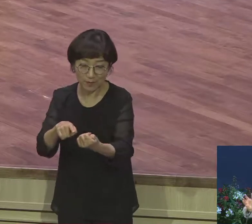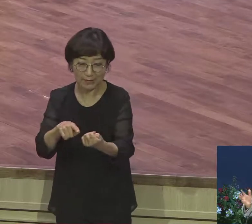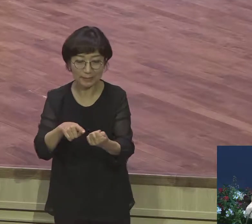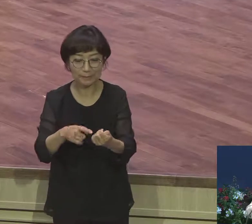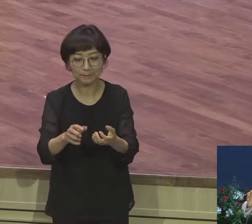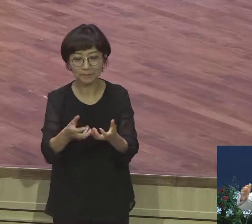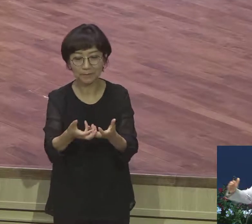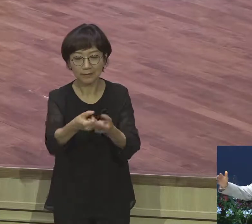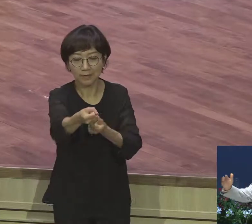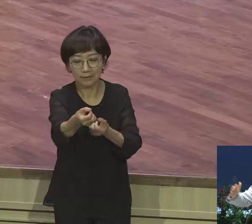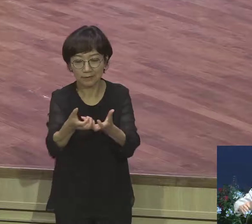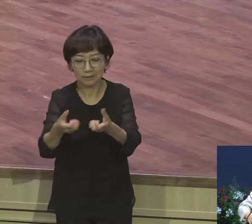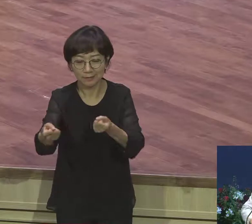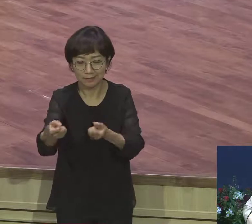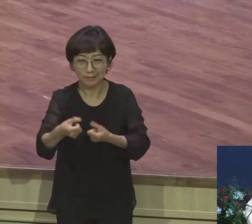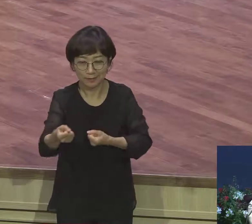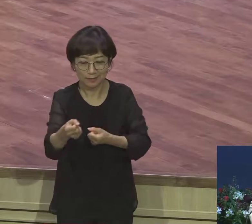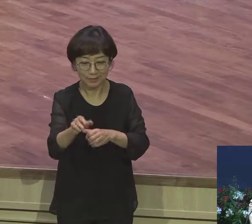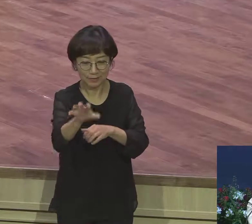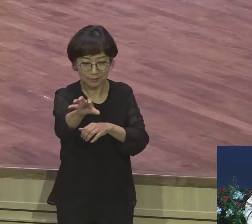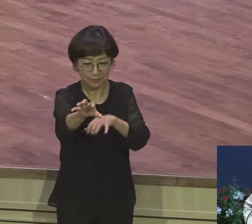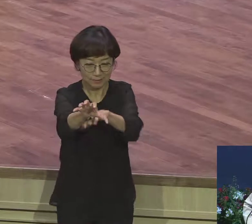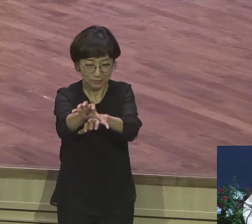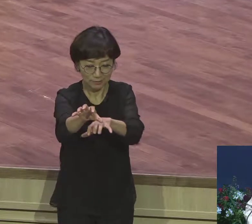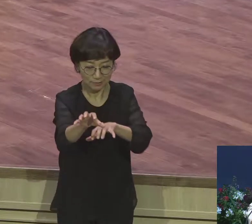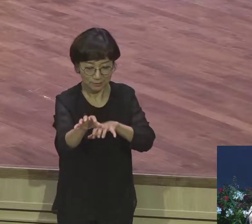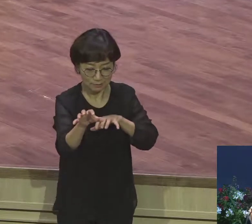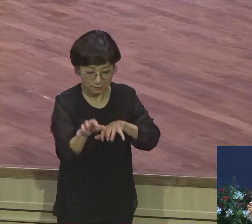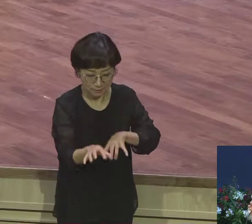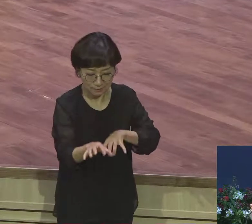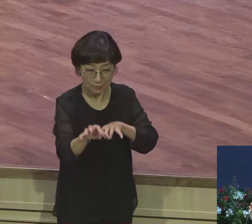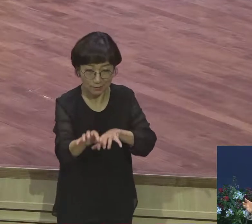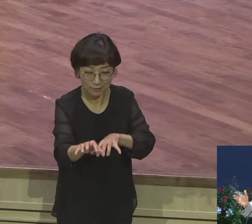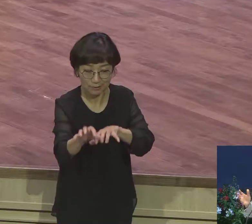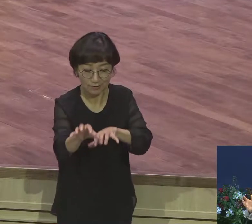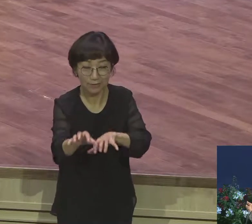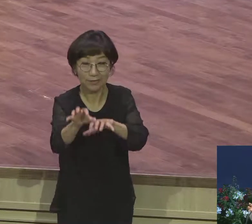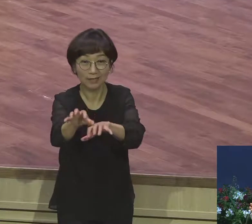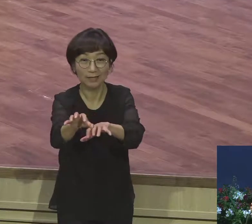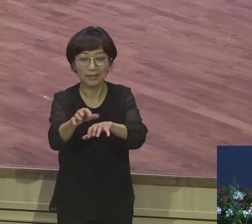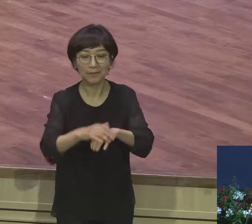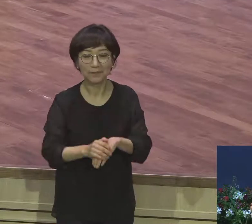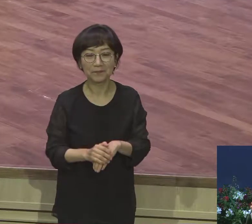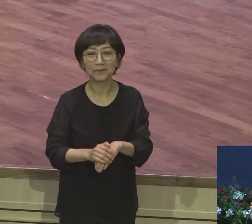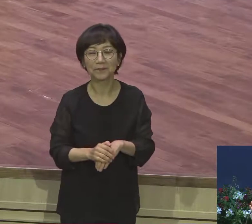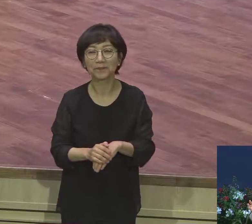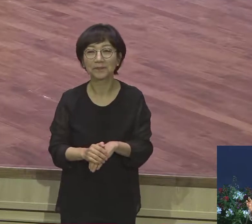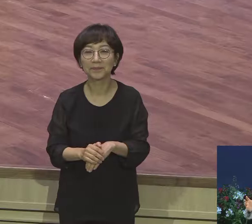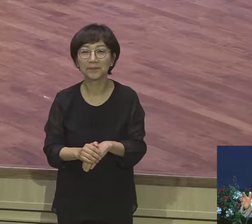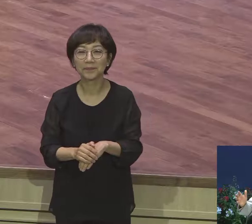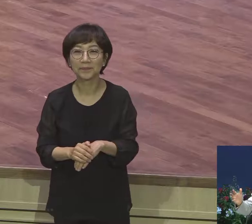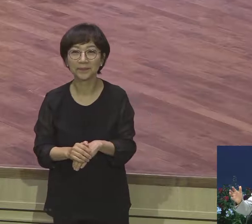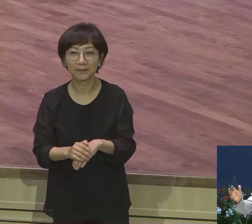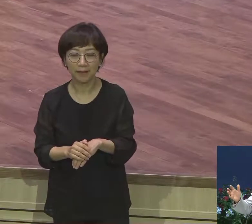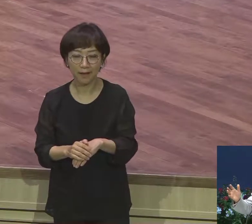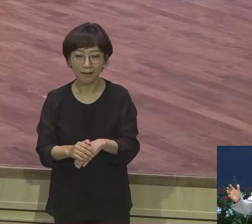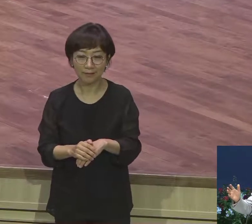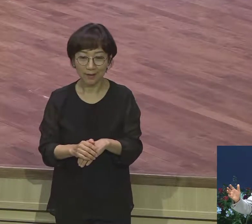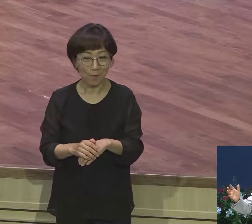때를 딱딱 나눠가 보내요 왜냐하면 이렇게 보내면 양이 좀 많아 보이고